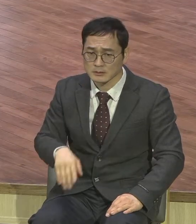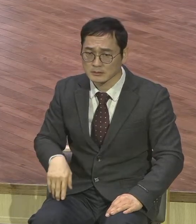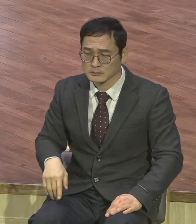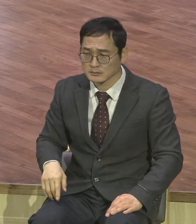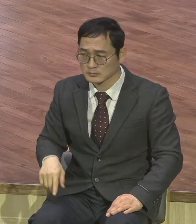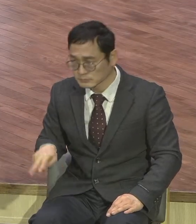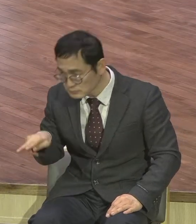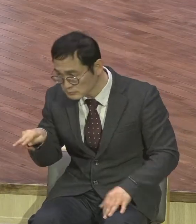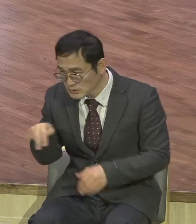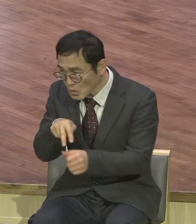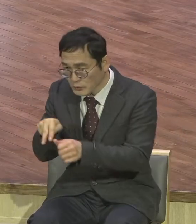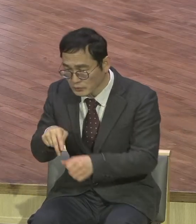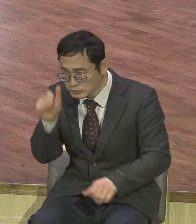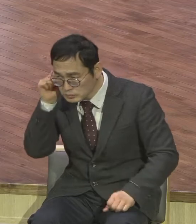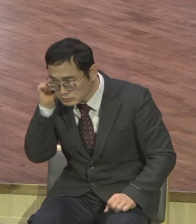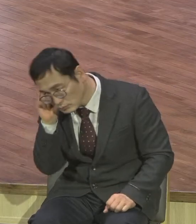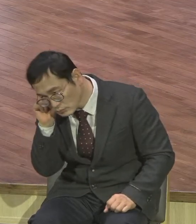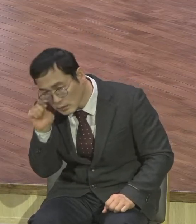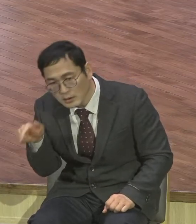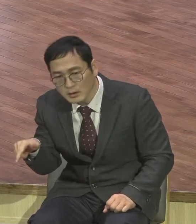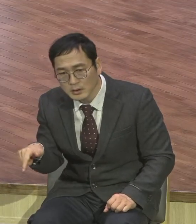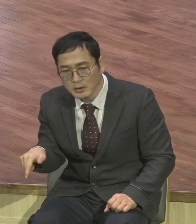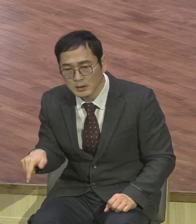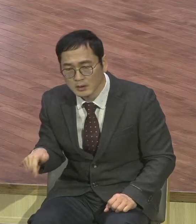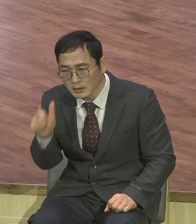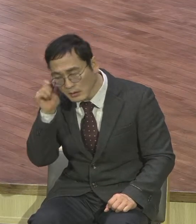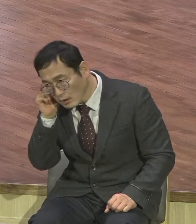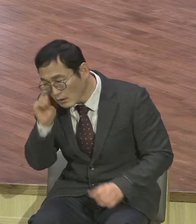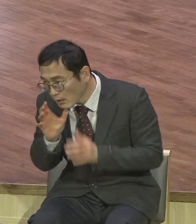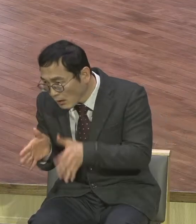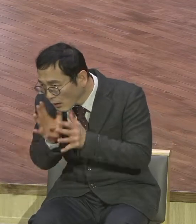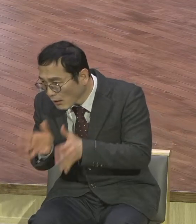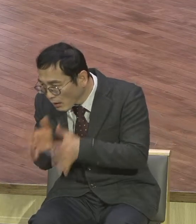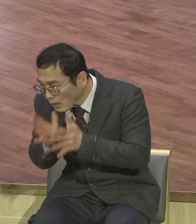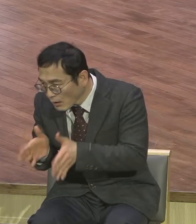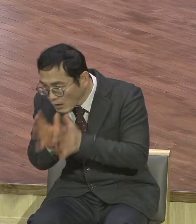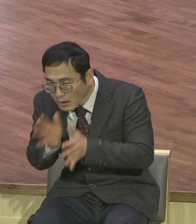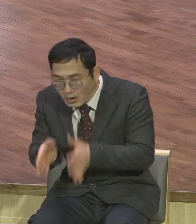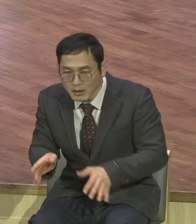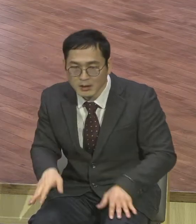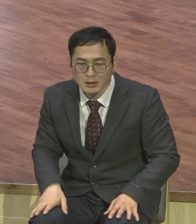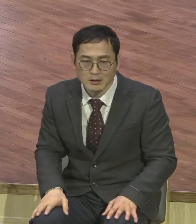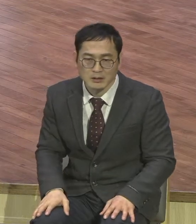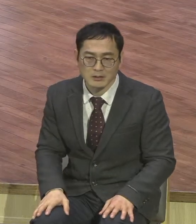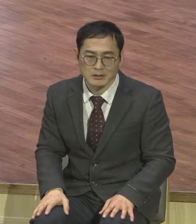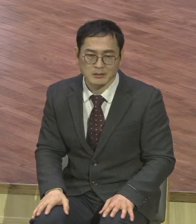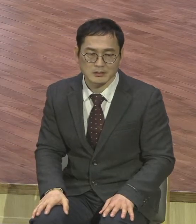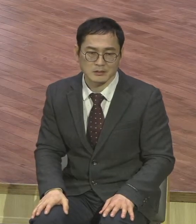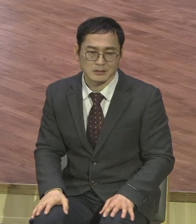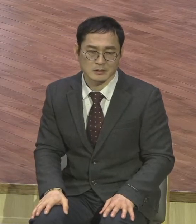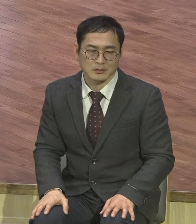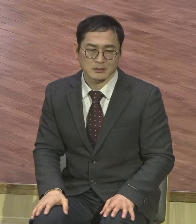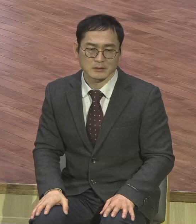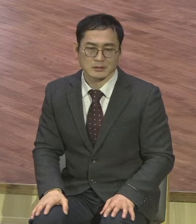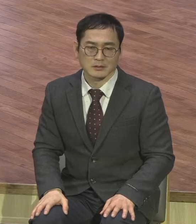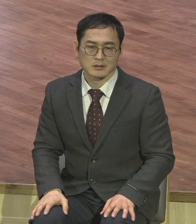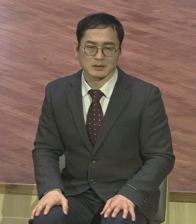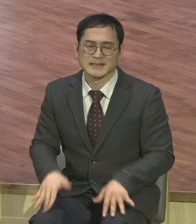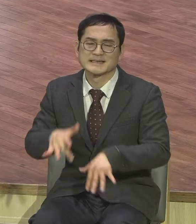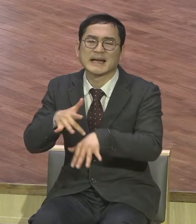거짓된 인포데믹을 여러개 줍니다 계속 거짓된 정보를 어떻게 해시든지